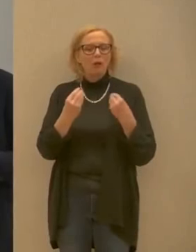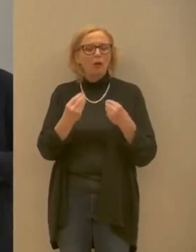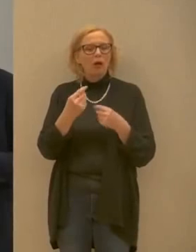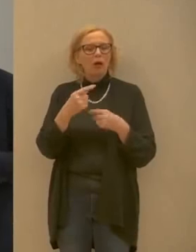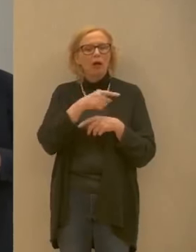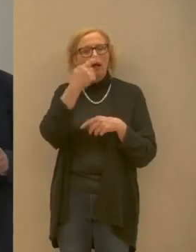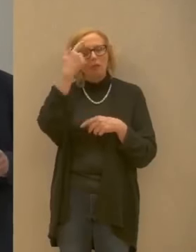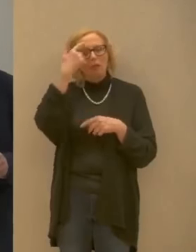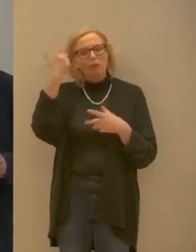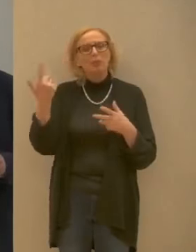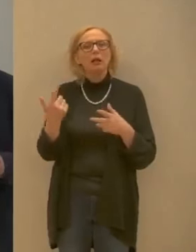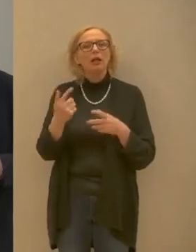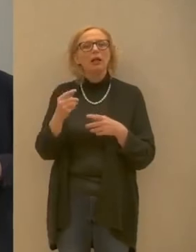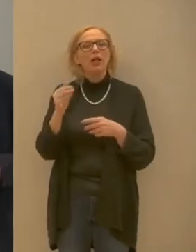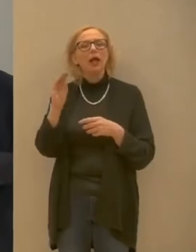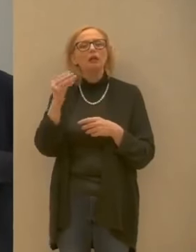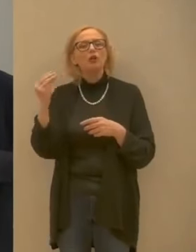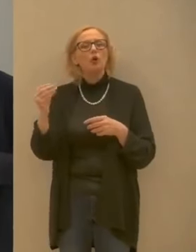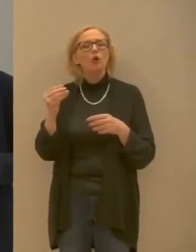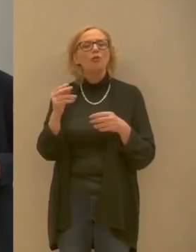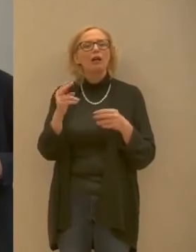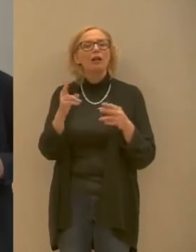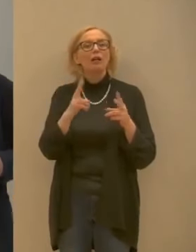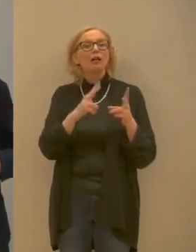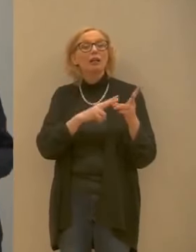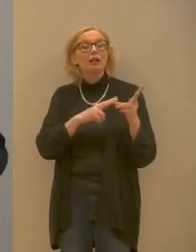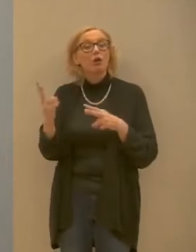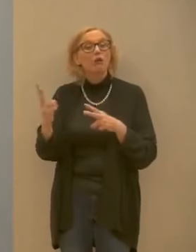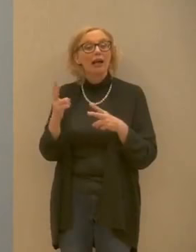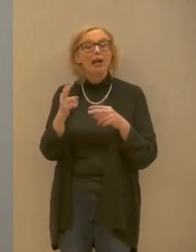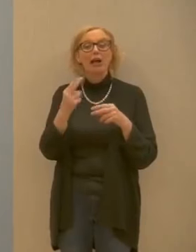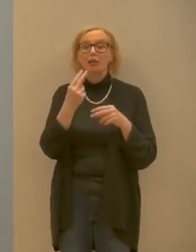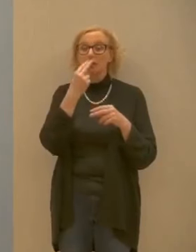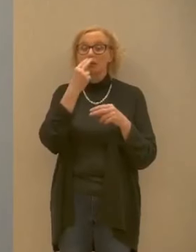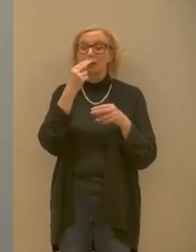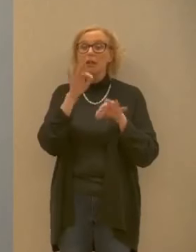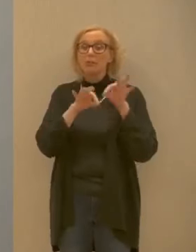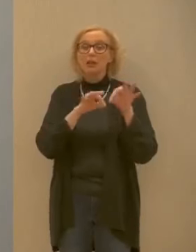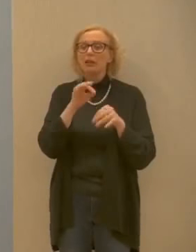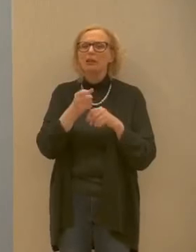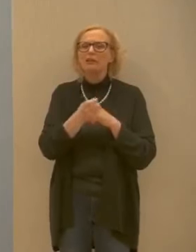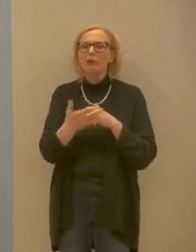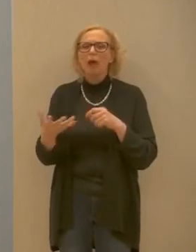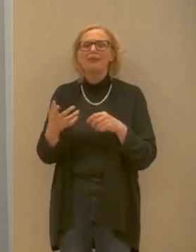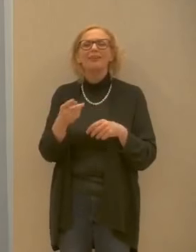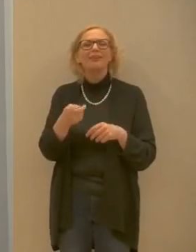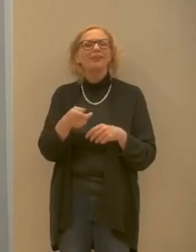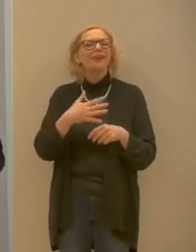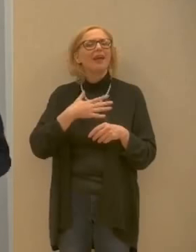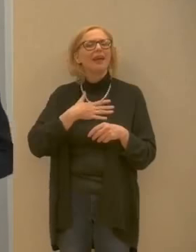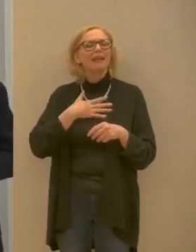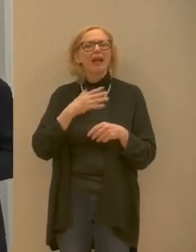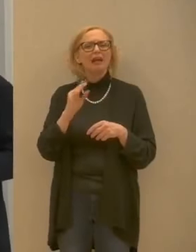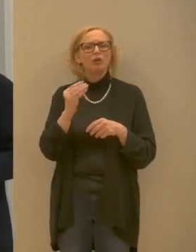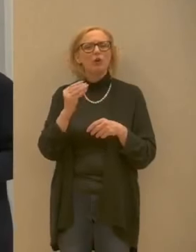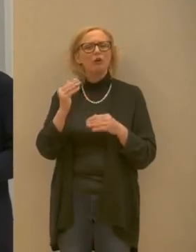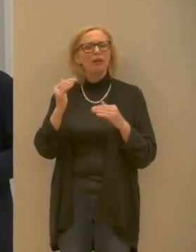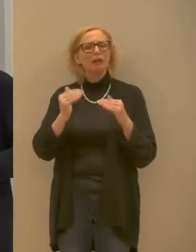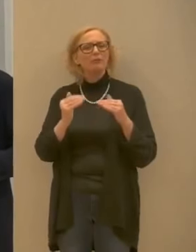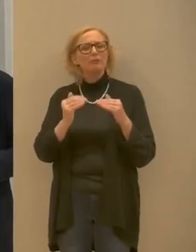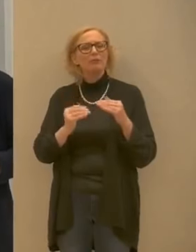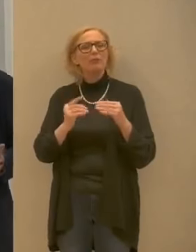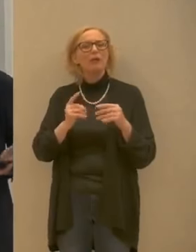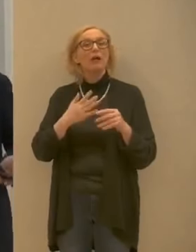i giovani che attualmente sono ricoverati in terapia intensiva qual è l'età del paziente più giovane credo che sia